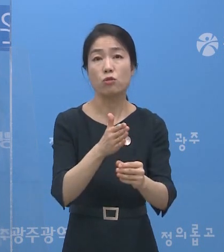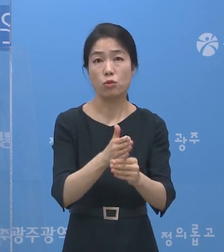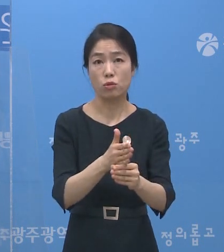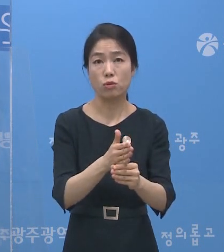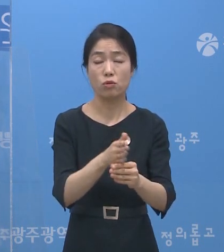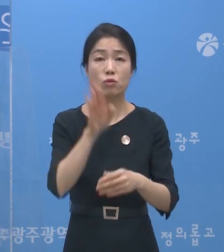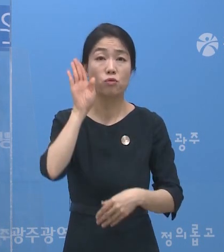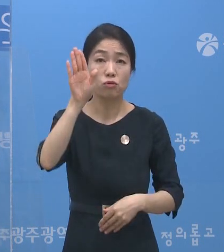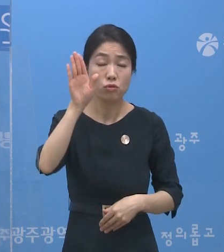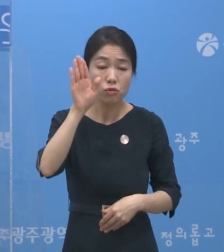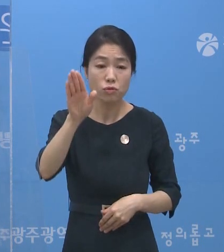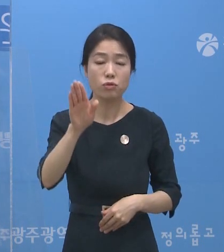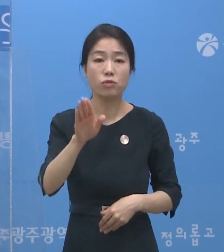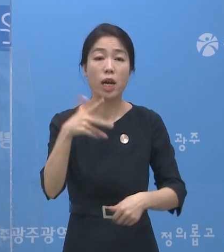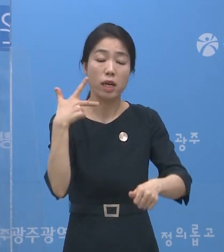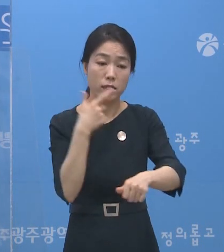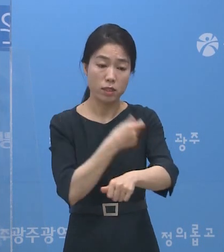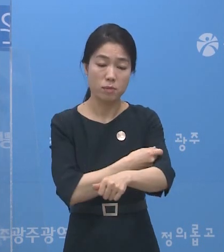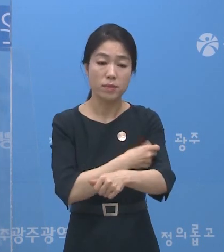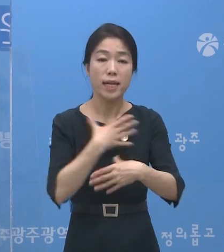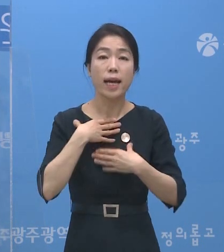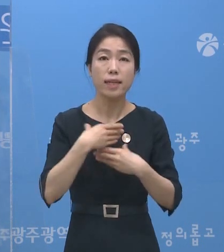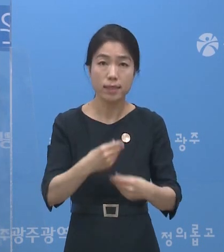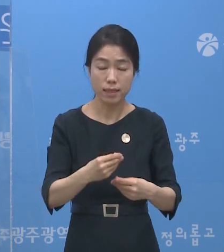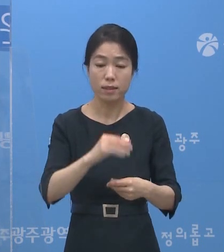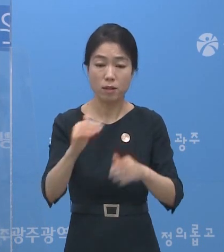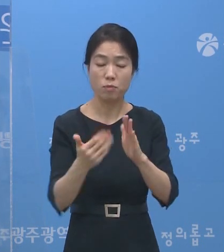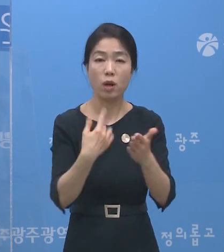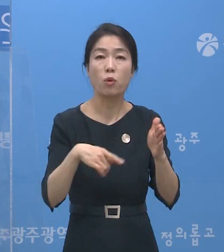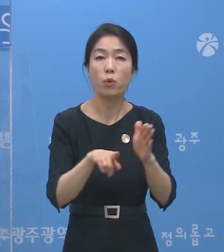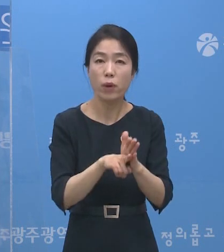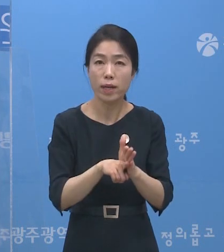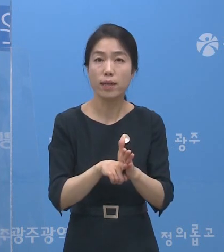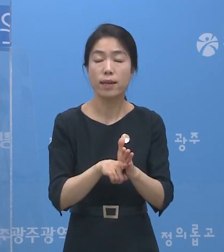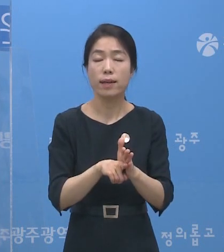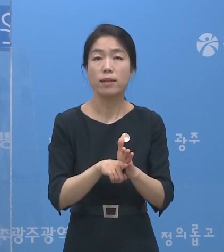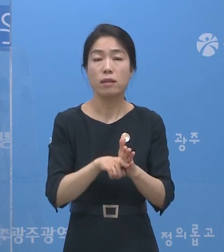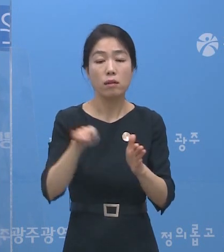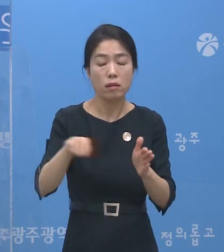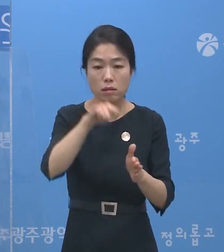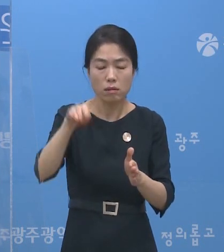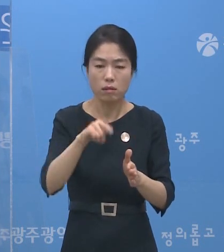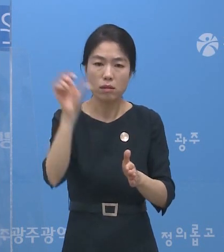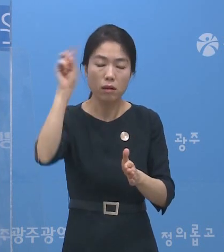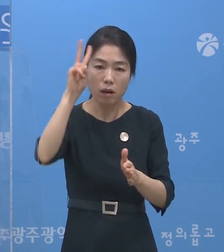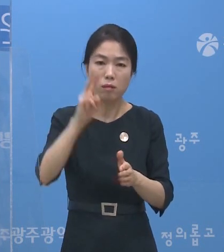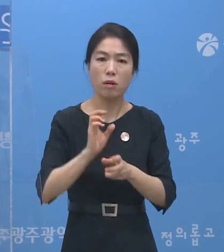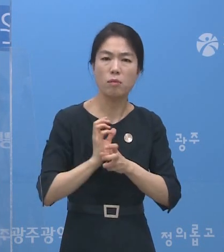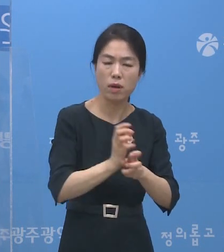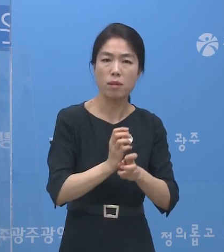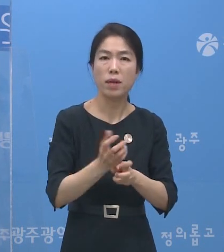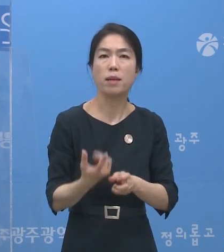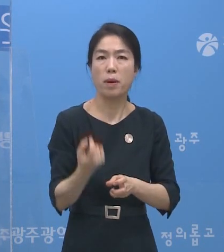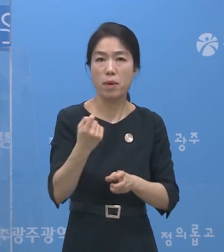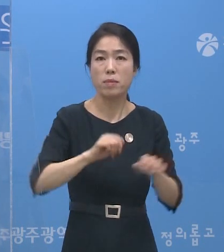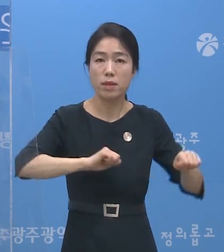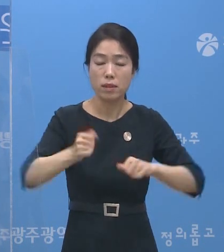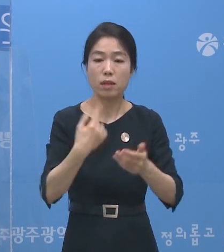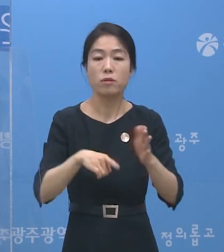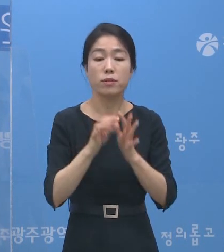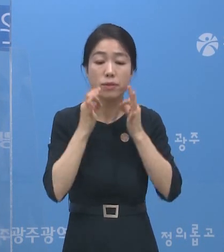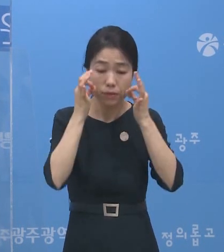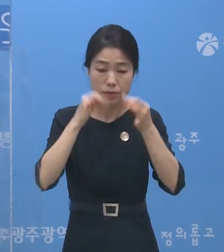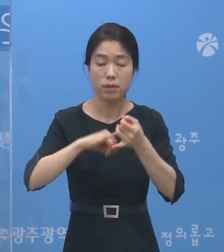추후 저희들 접종이 안전하게 이루어질 수 있도록 또 응급조치 어떤 이런 상황들이 발생했을 때 신속하게 대처할 수 있도록